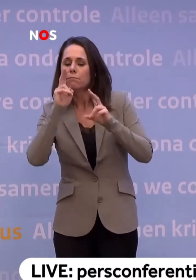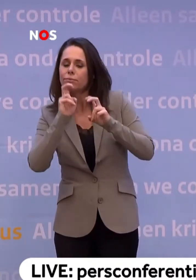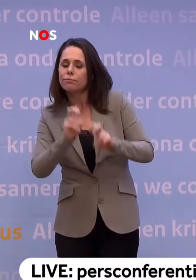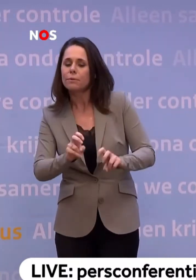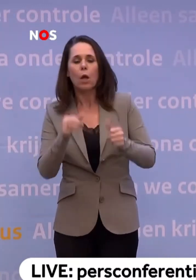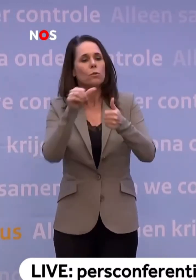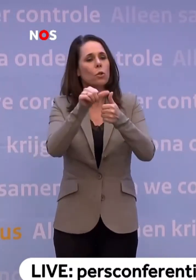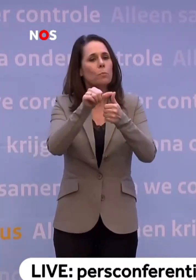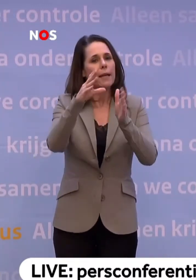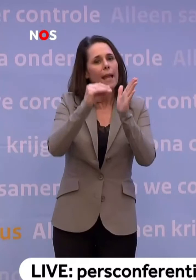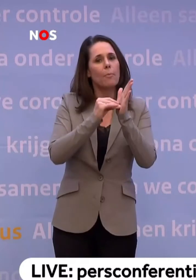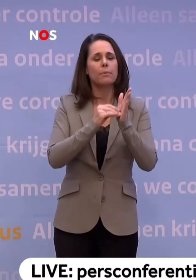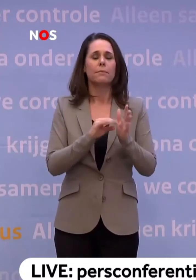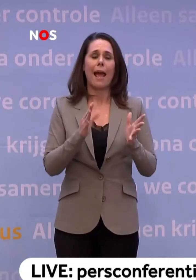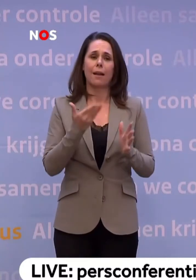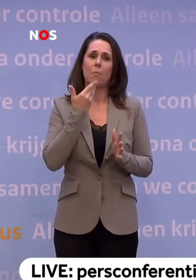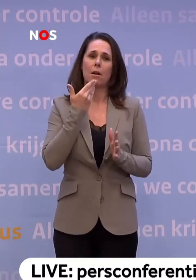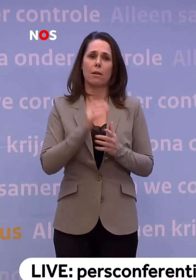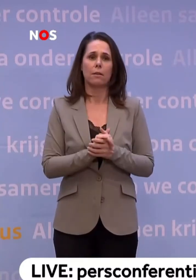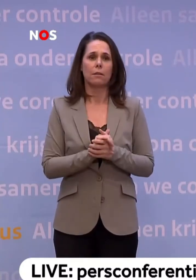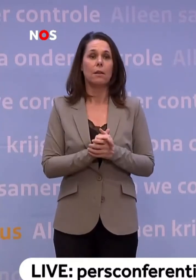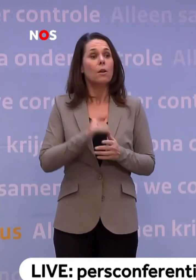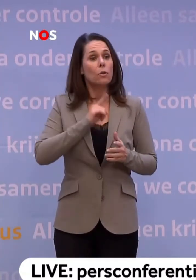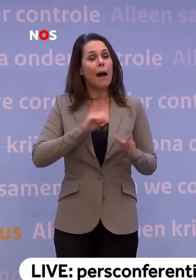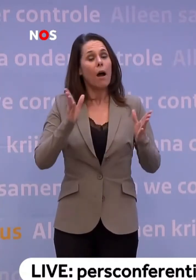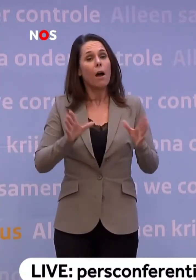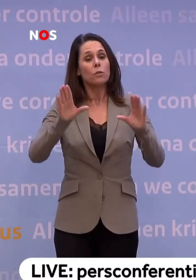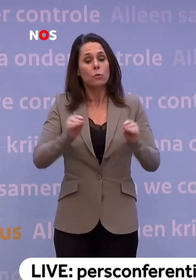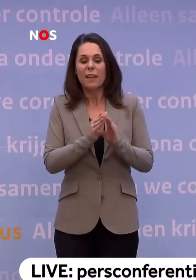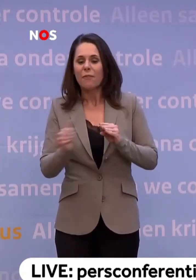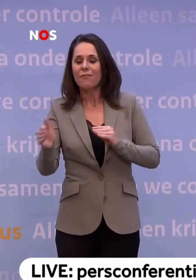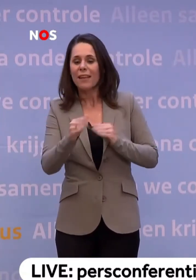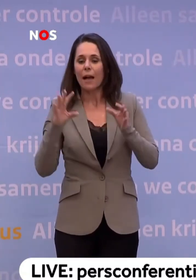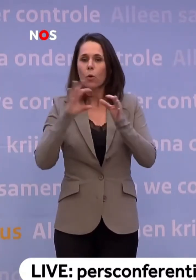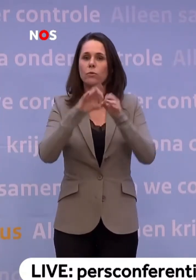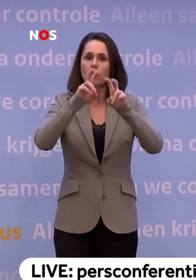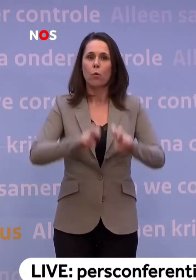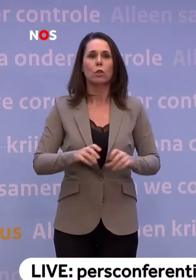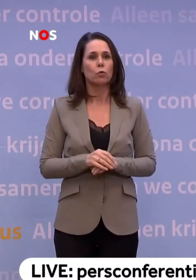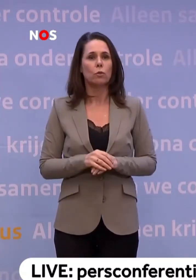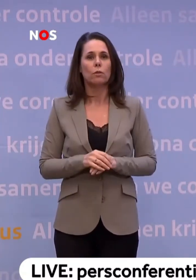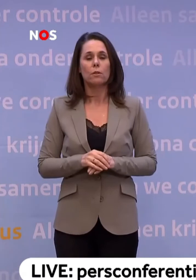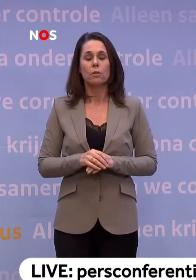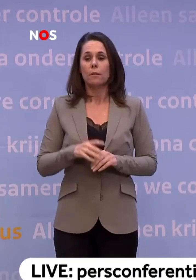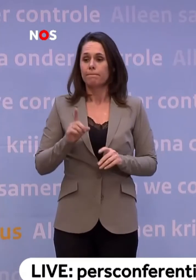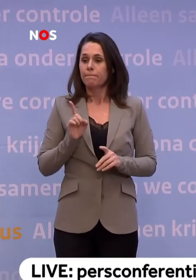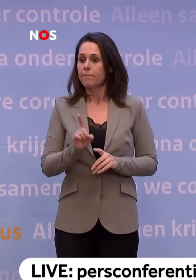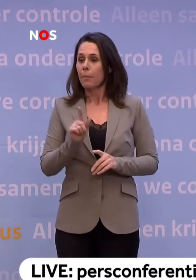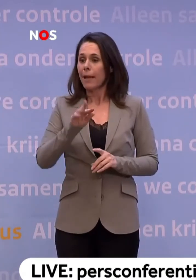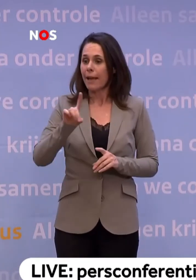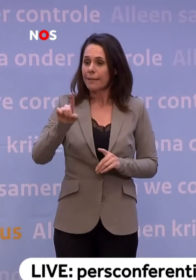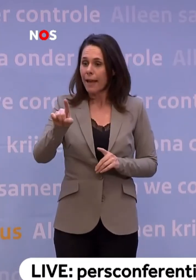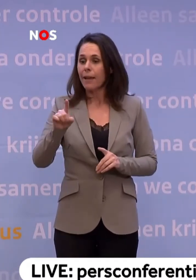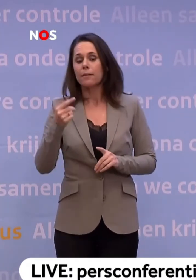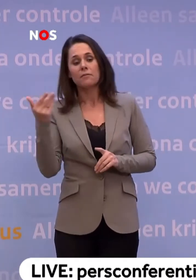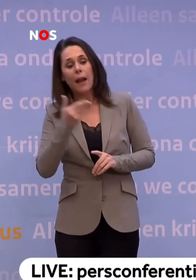app. En het is eigenlijk vrij eenvoudig. Normaal deden we dit al via contactonderzoek. Ja, dus de GGD gaat dan met jou na, bij wie ben je allemaal geweest? Dat is wat